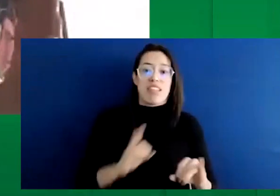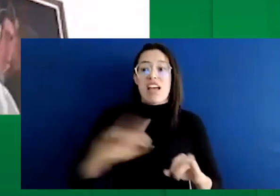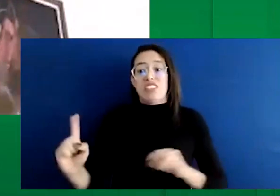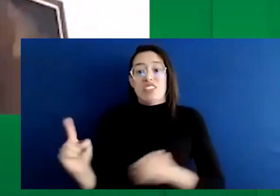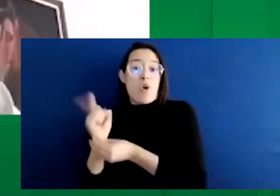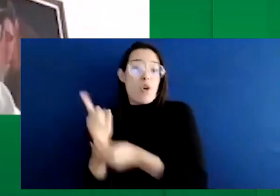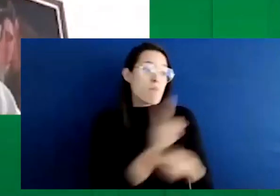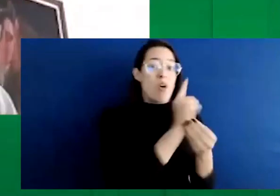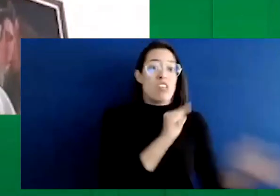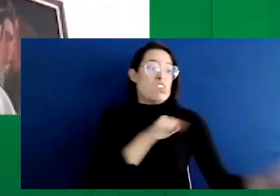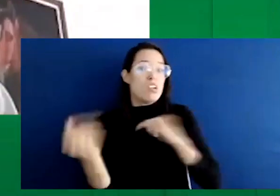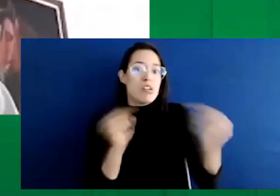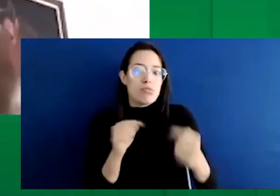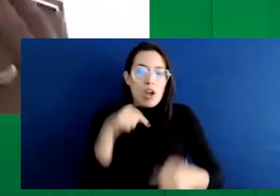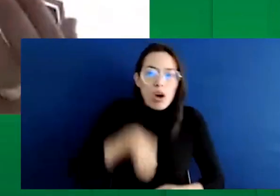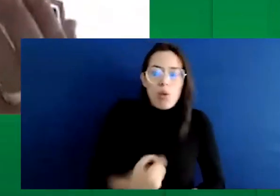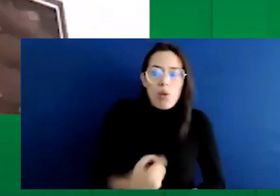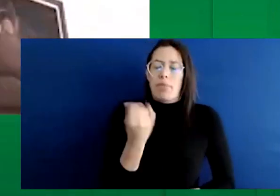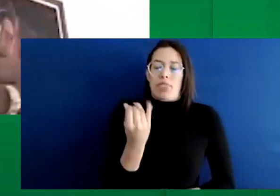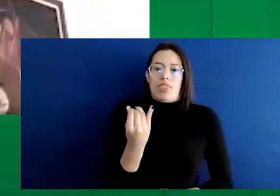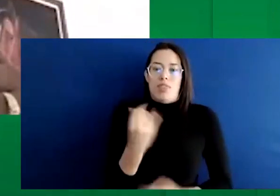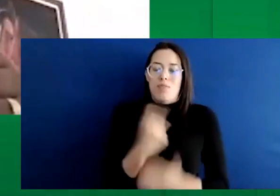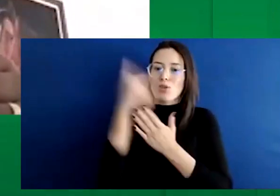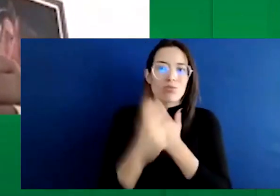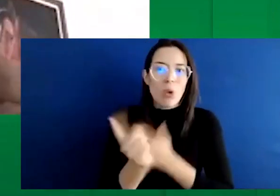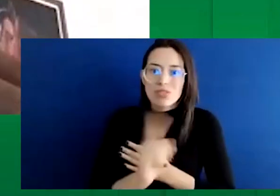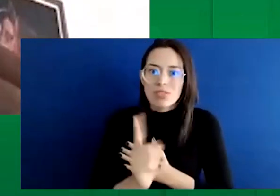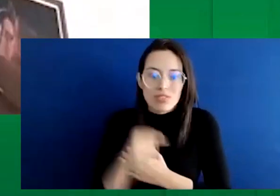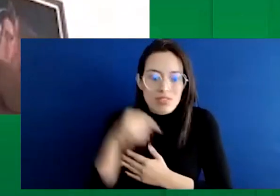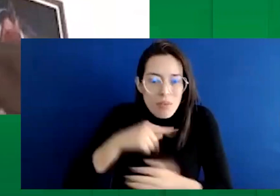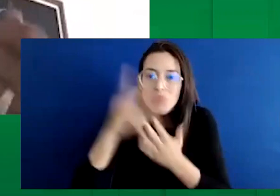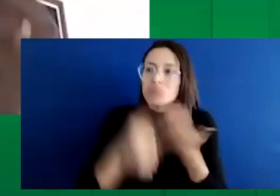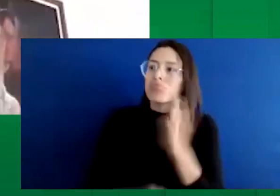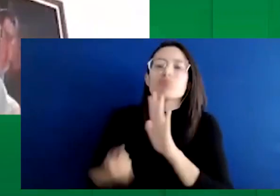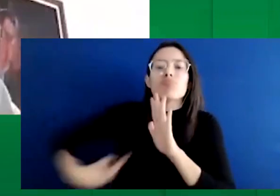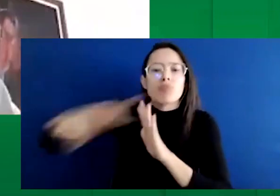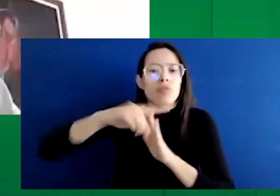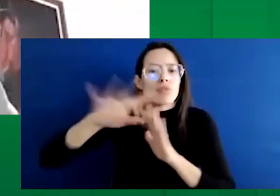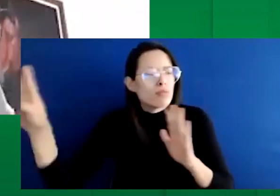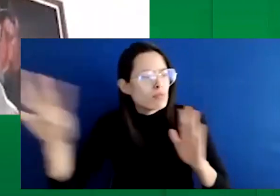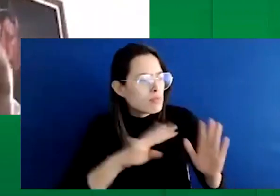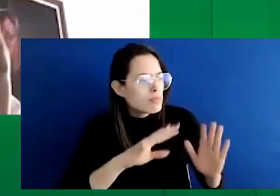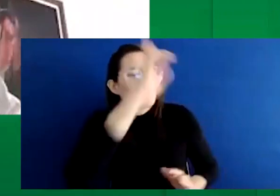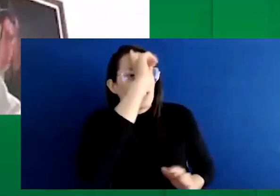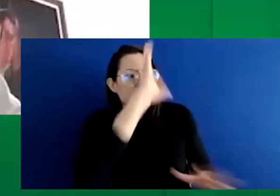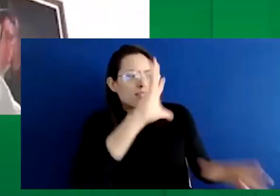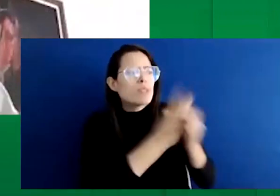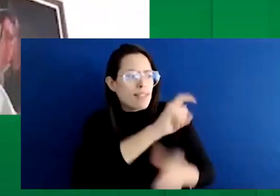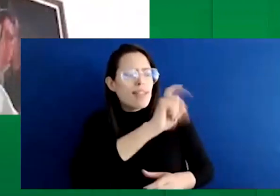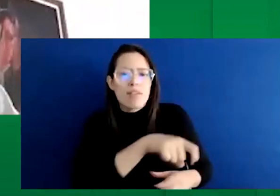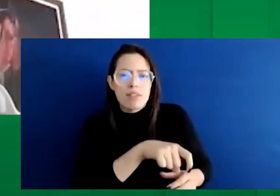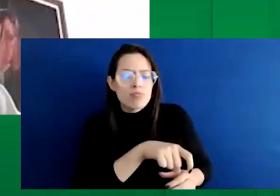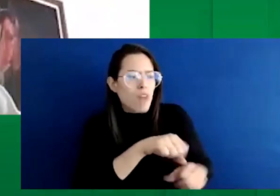Y este no, porque es un proyecto que llama la inclusión. Y